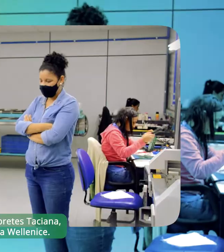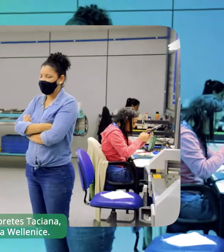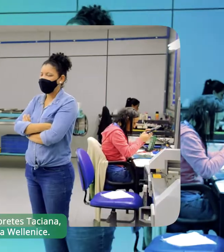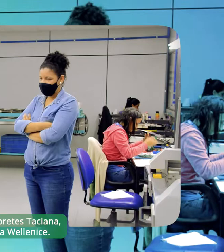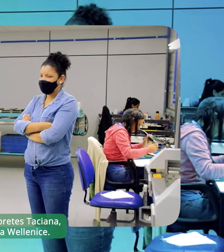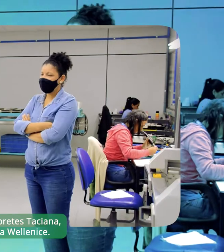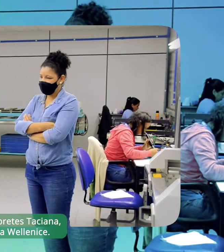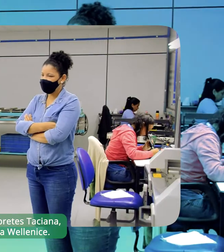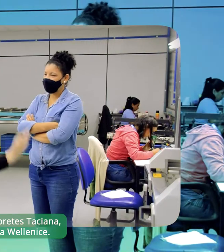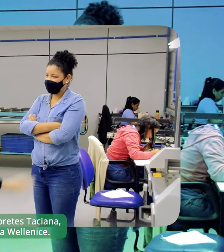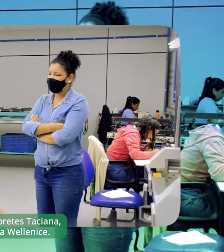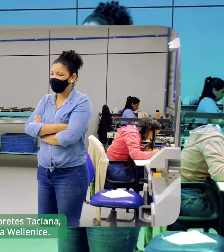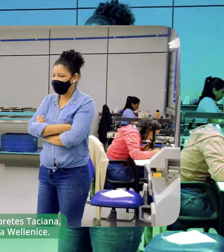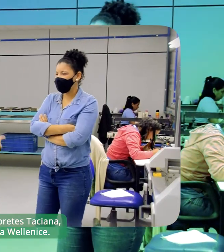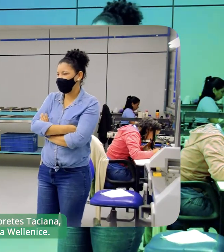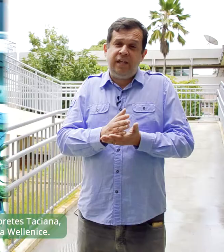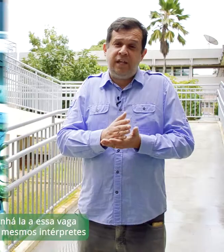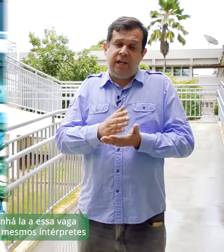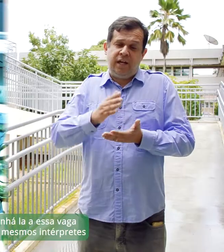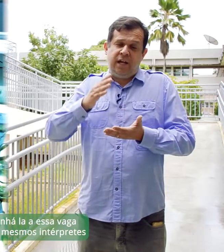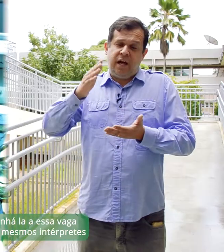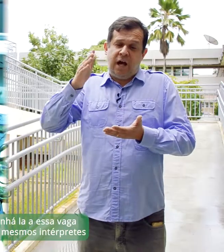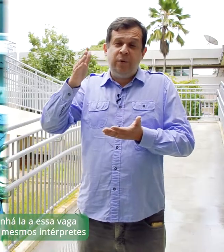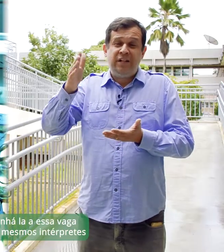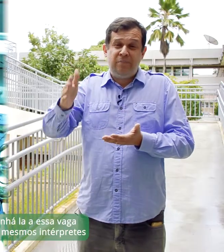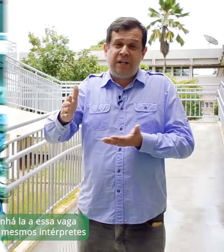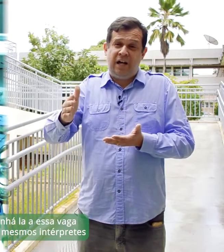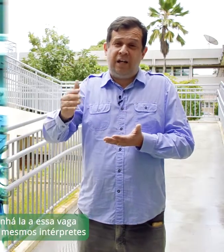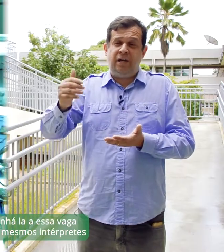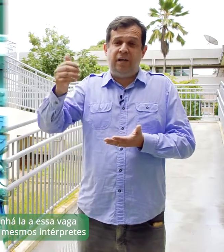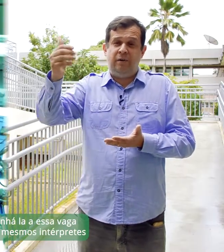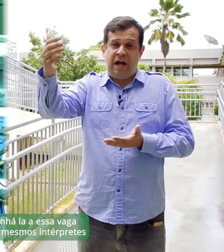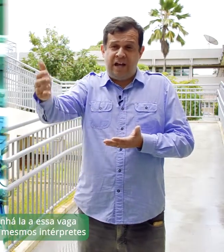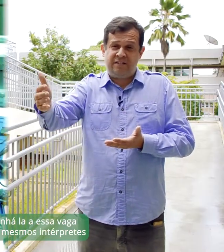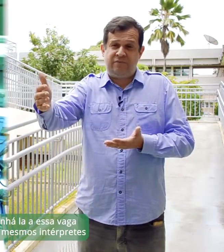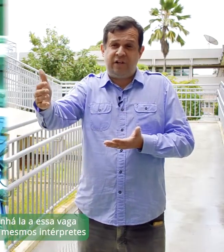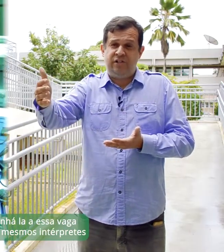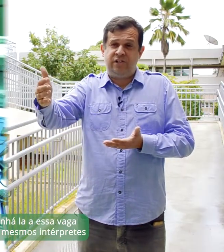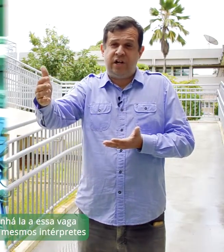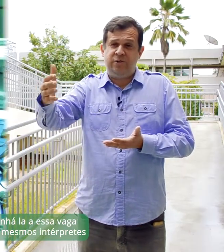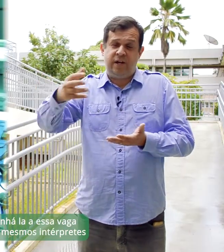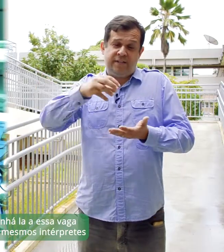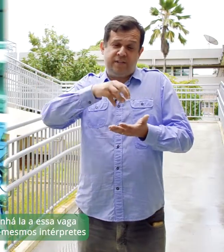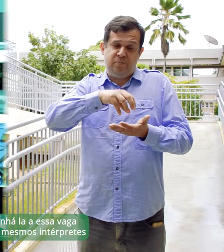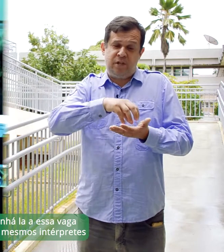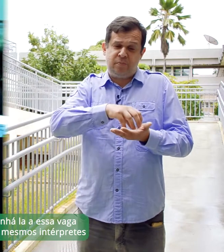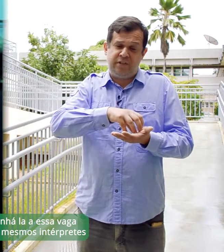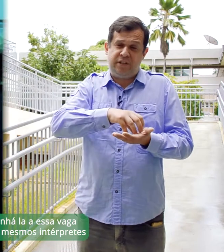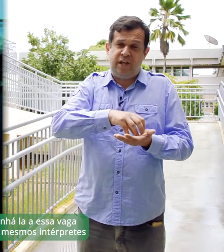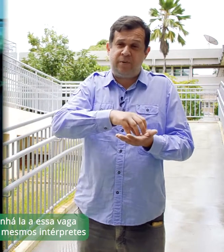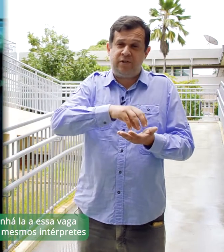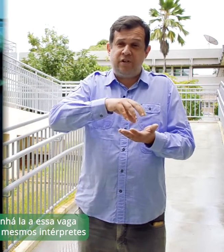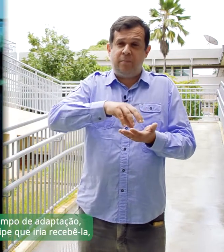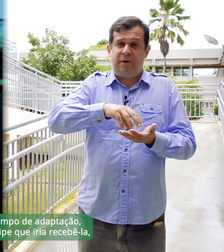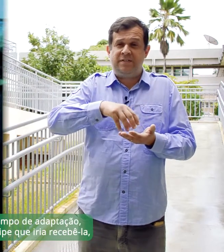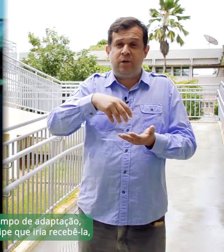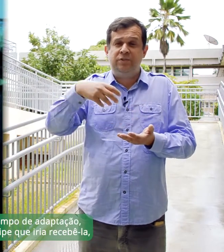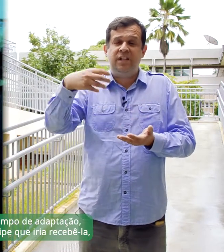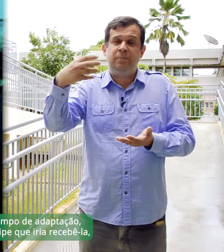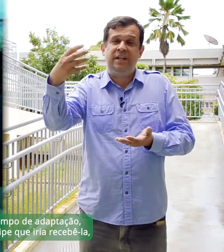Taciana, Carlos e o Helenice. E aí, ao encaminhá-la a essa vaga de estágio, esses mesmos intérpretes passaram um tempo de